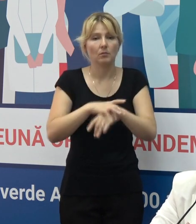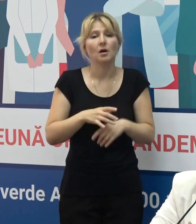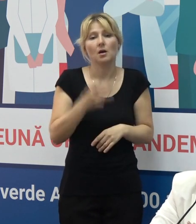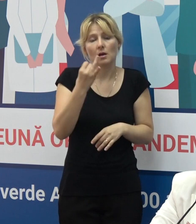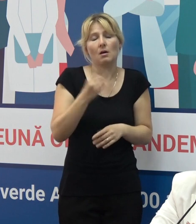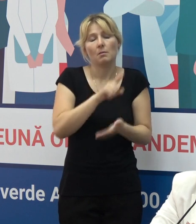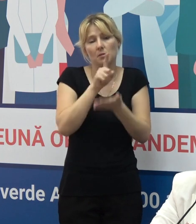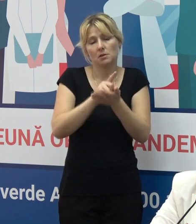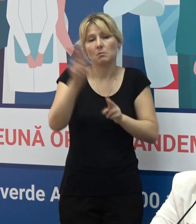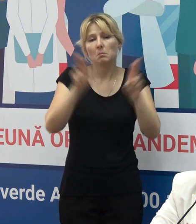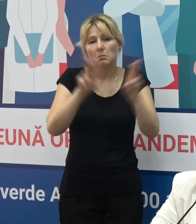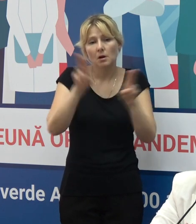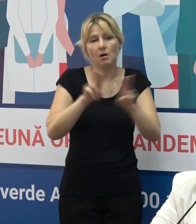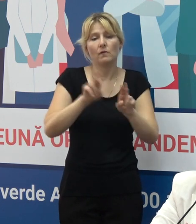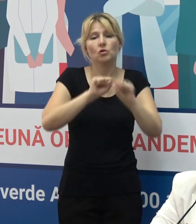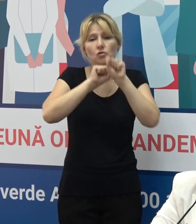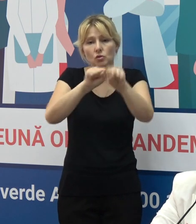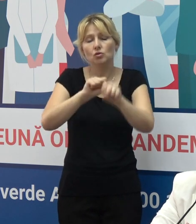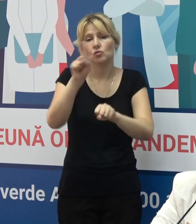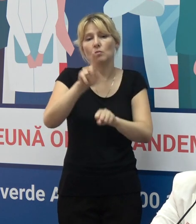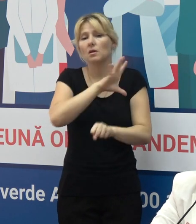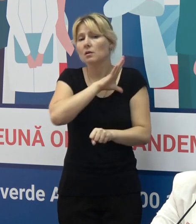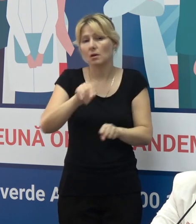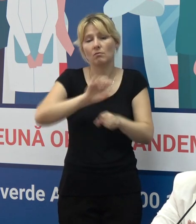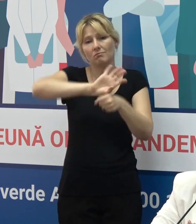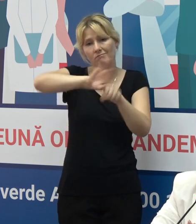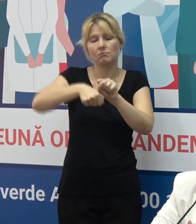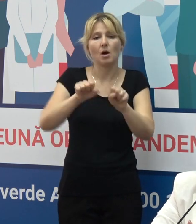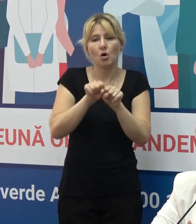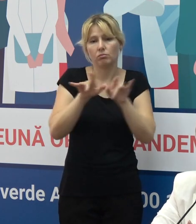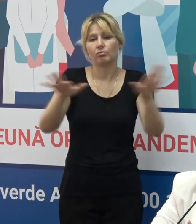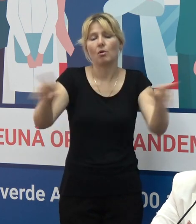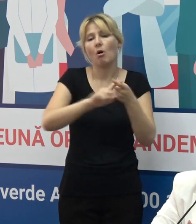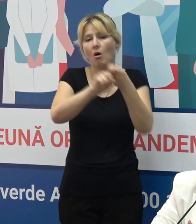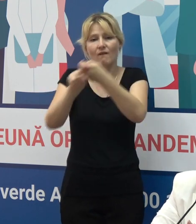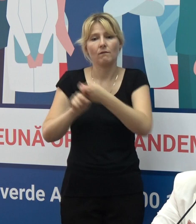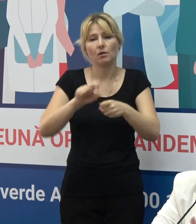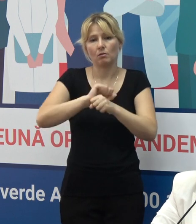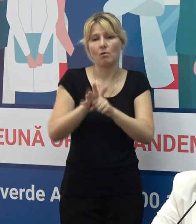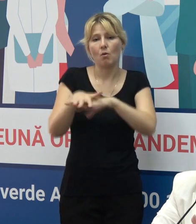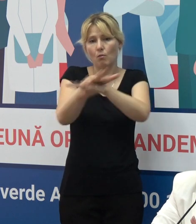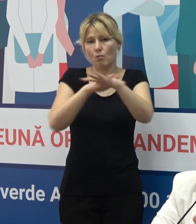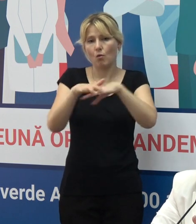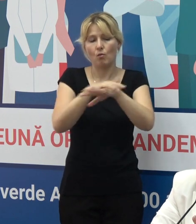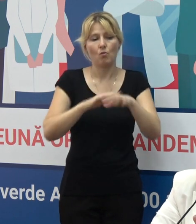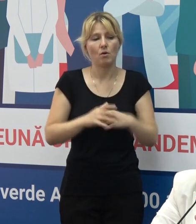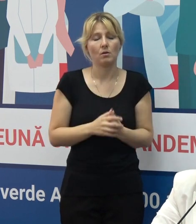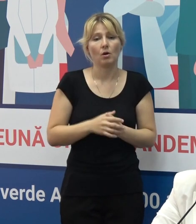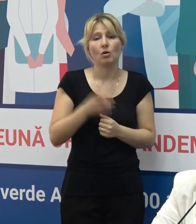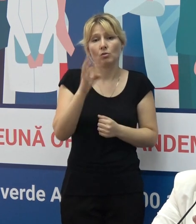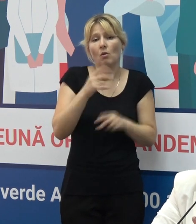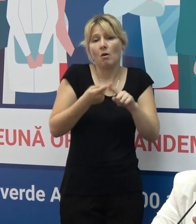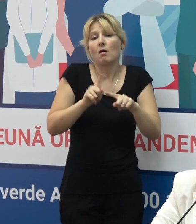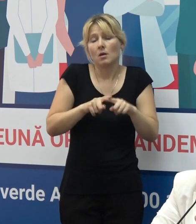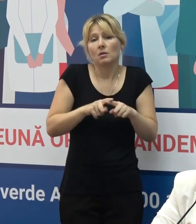careva măsuri de prevenție a răspândirii COVID-19 în populații. Iar una din